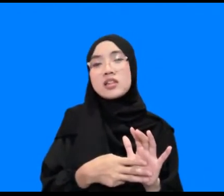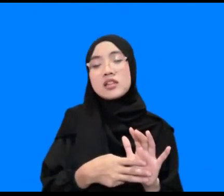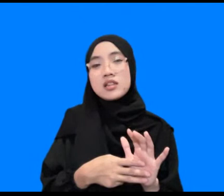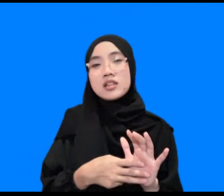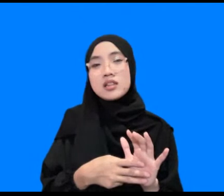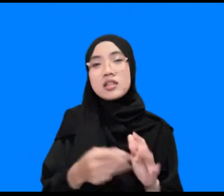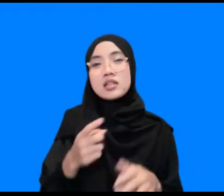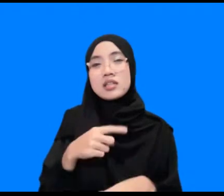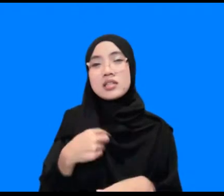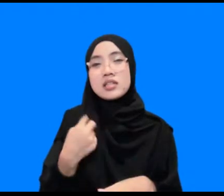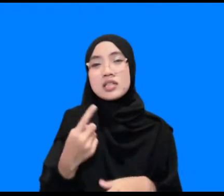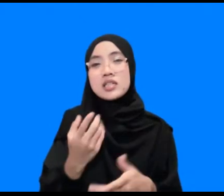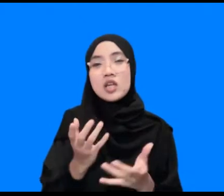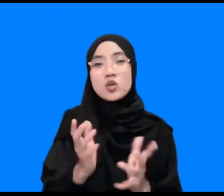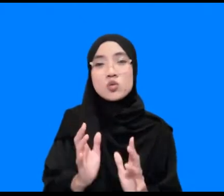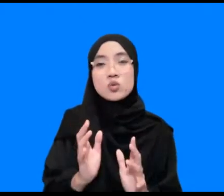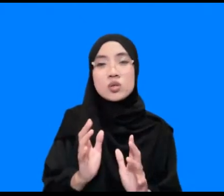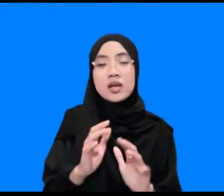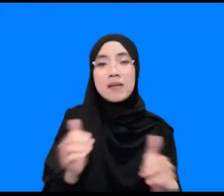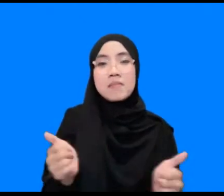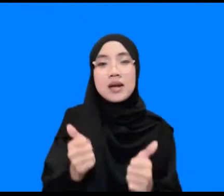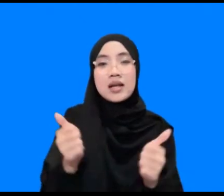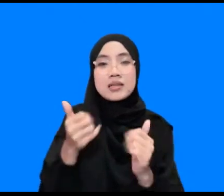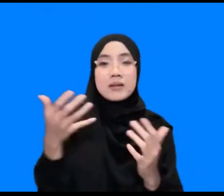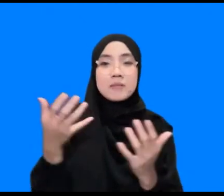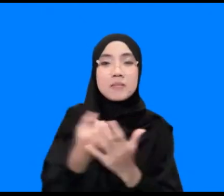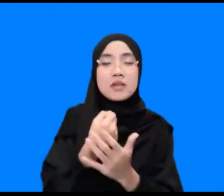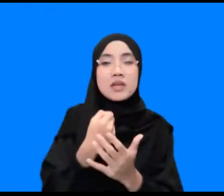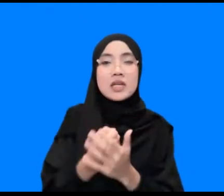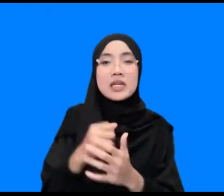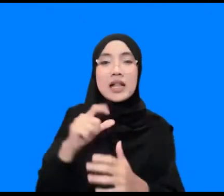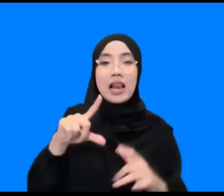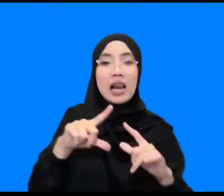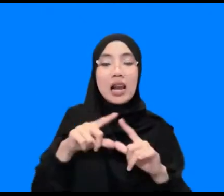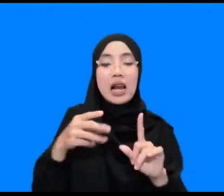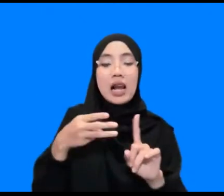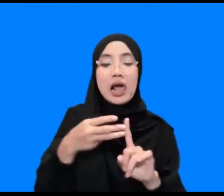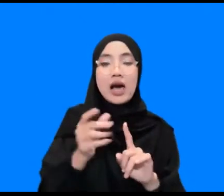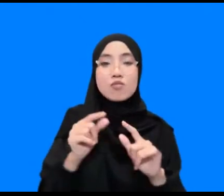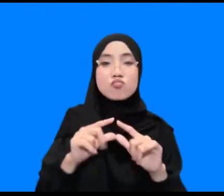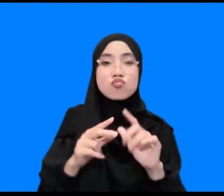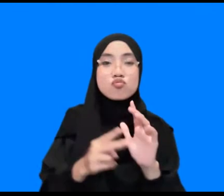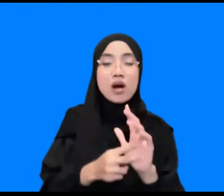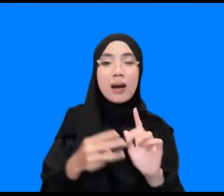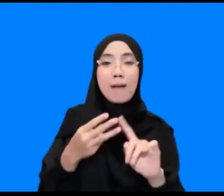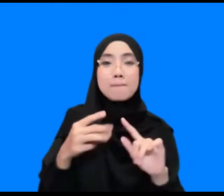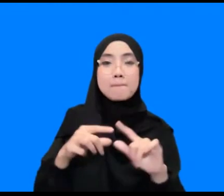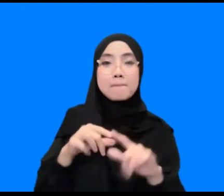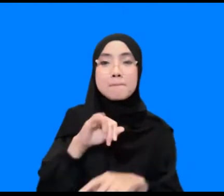kita kita sudah berhasil memasang di Labuan Bajo gitu